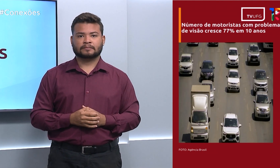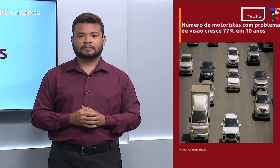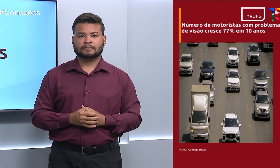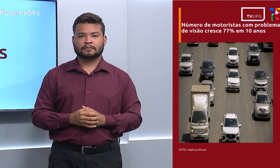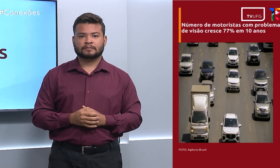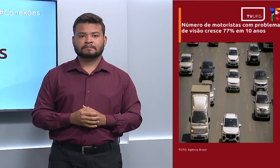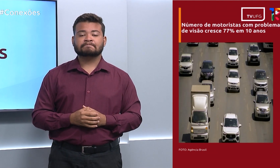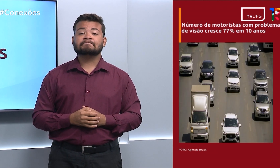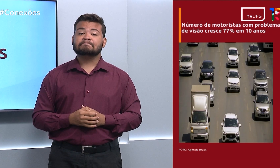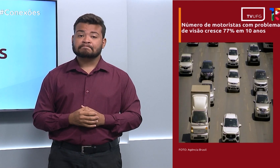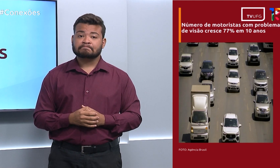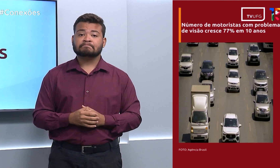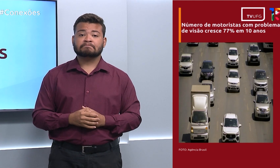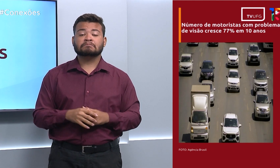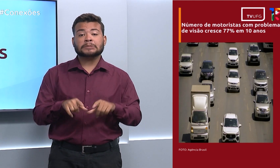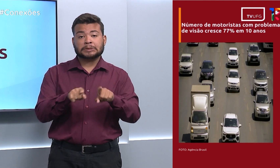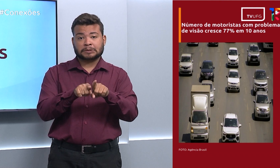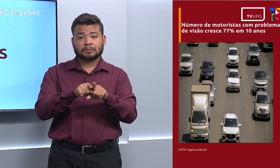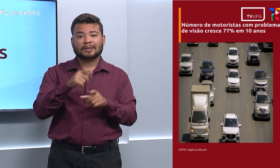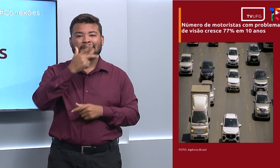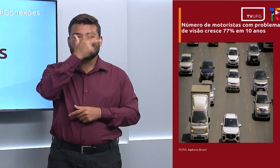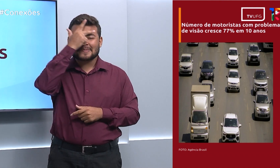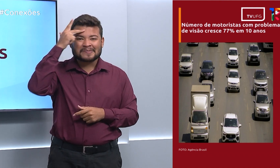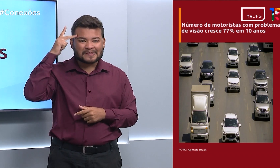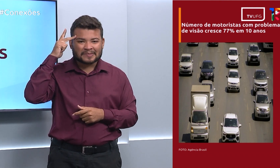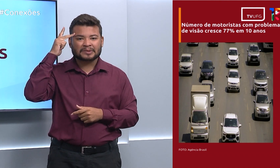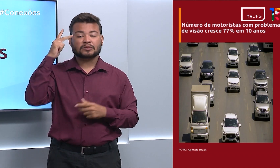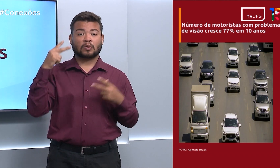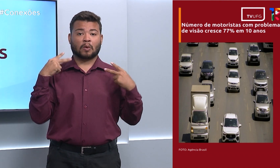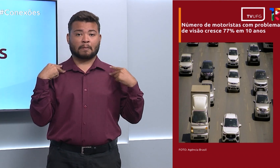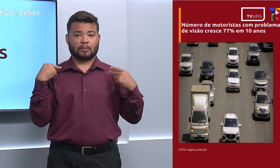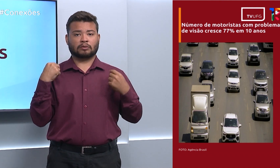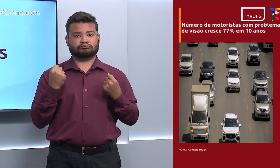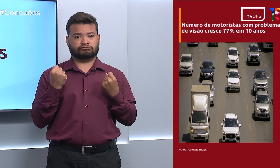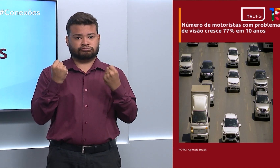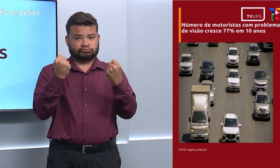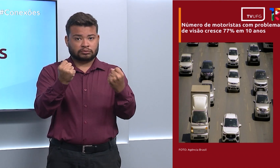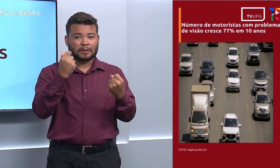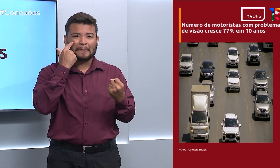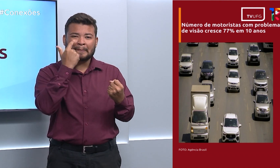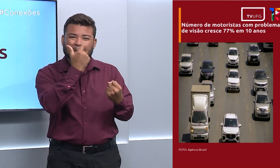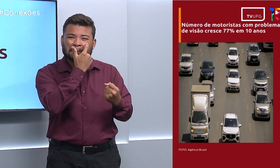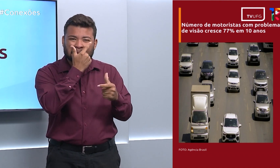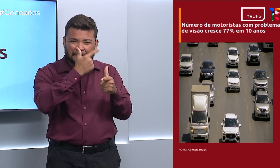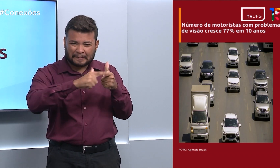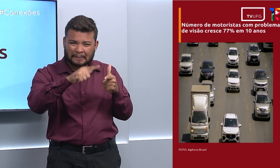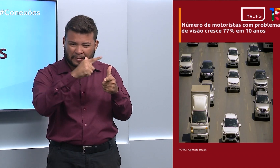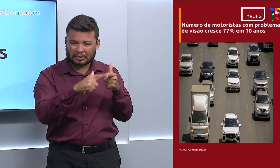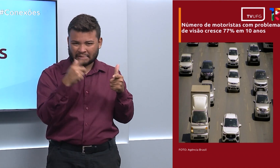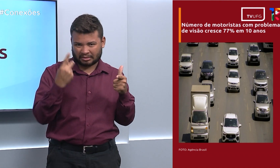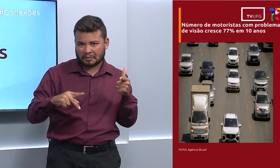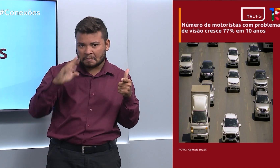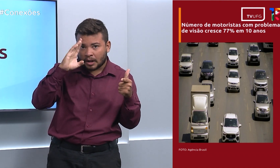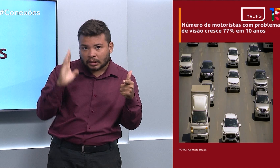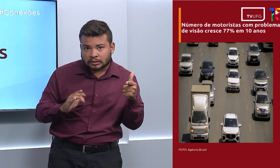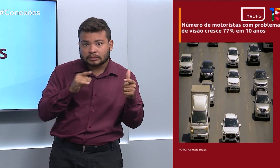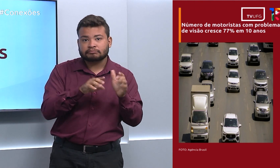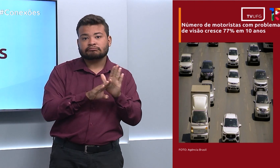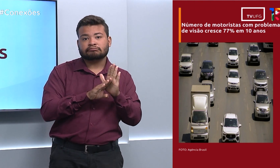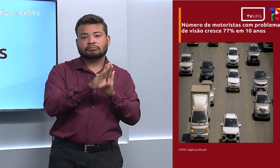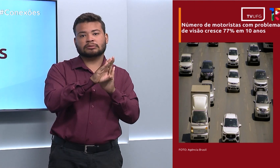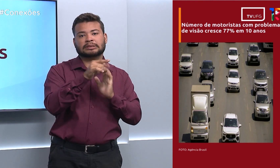E cresceu para 77% a quantidade de motoristas com problemas de visão no Brasil.